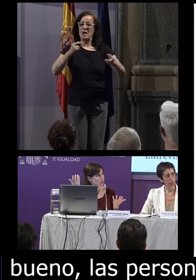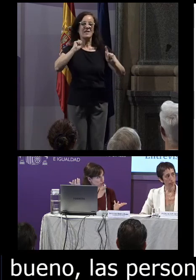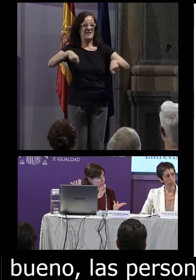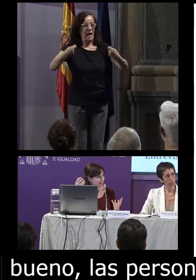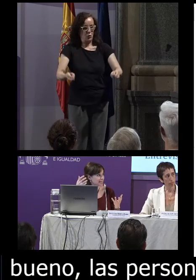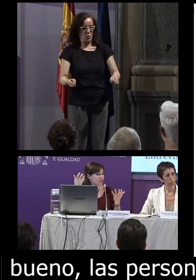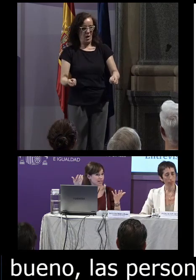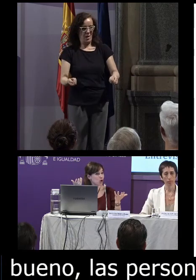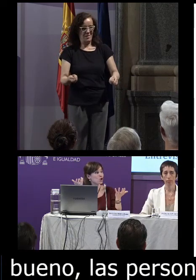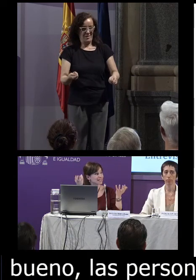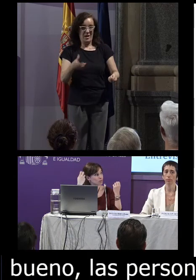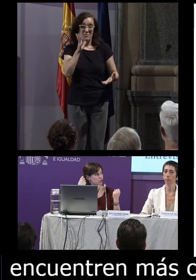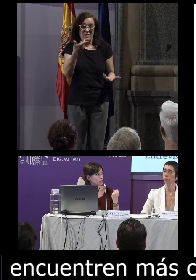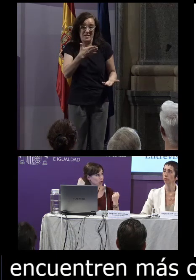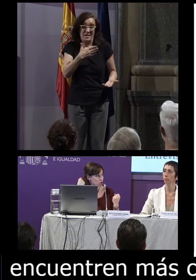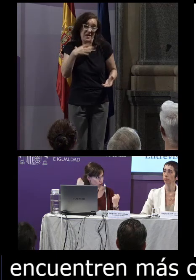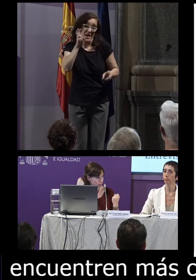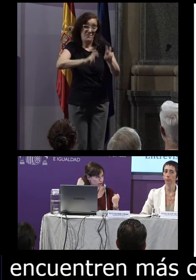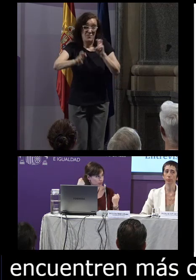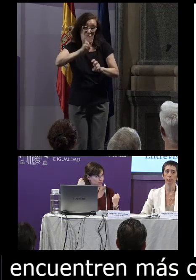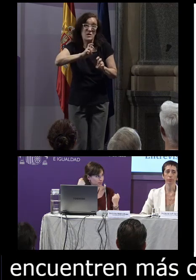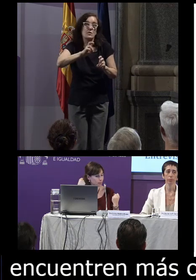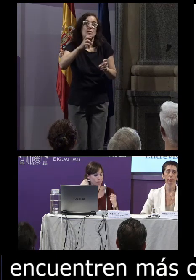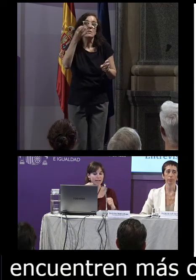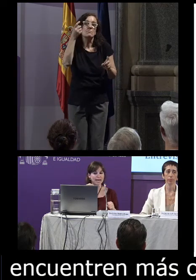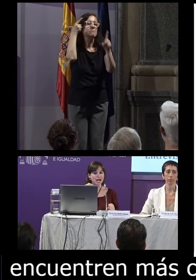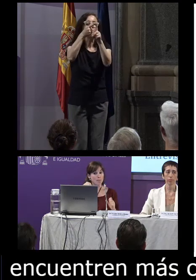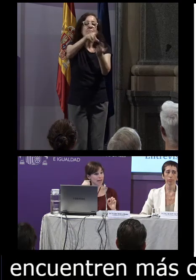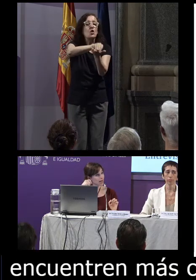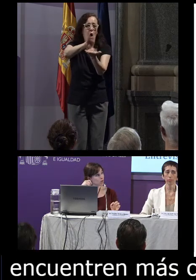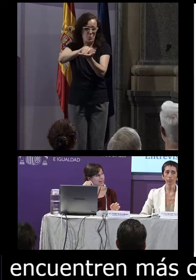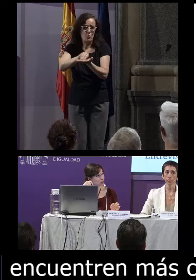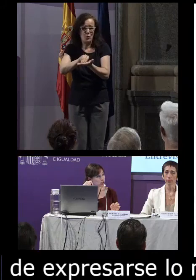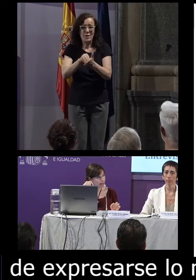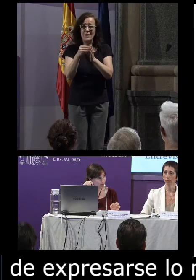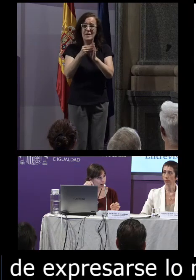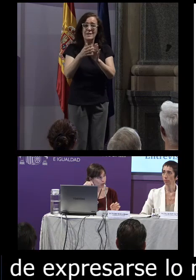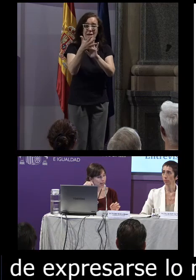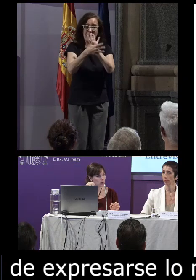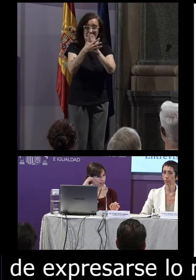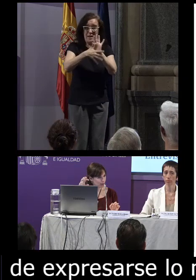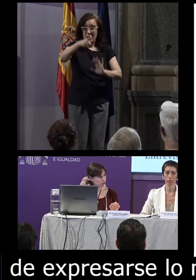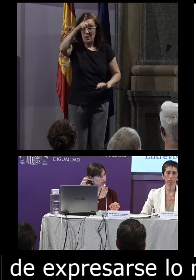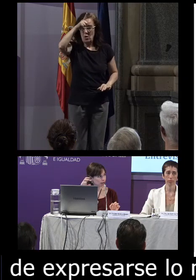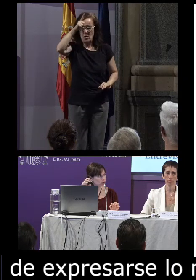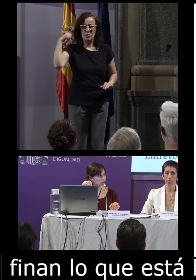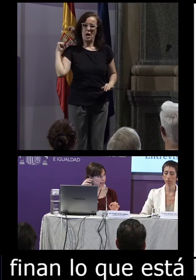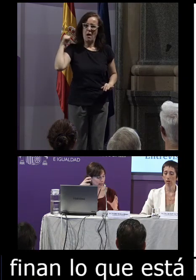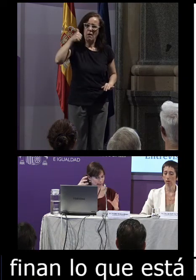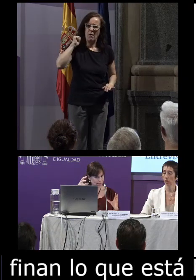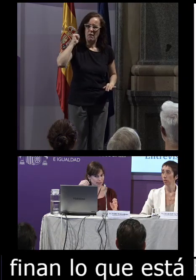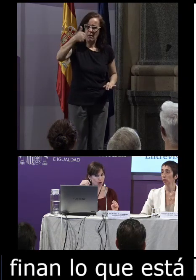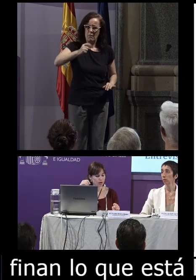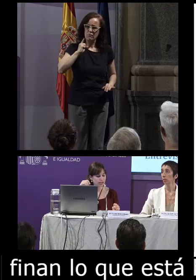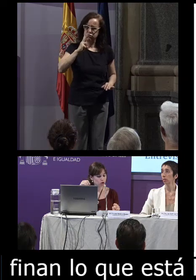natural posible que es al final lo que está buscando el corpus para la lengua de signos alemana por ejemplo que llevan muchos años de